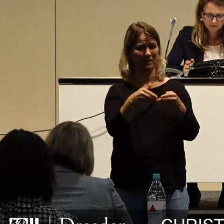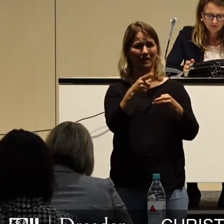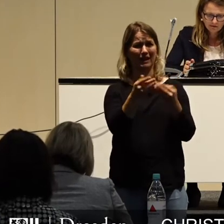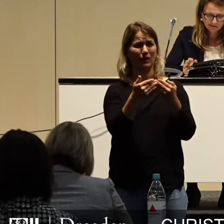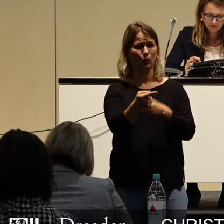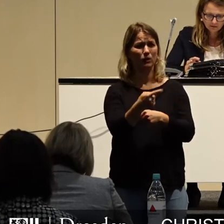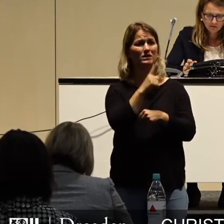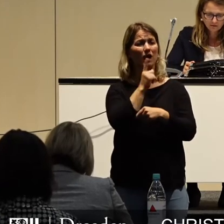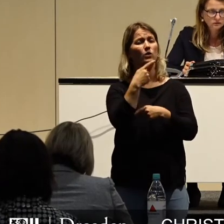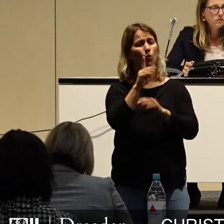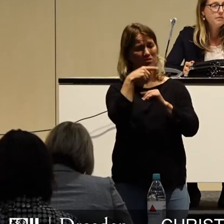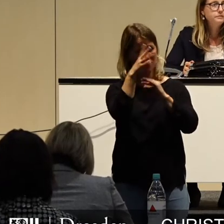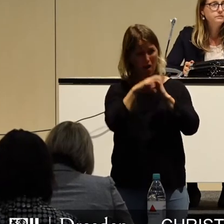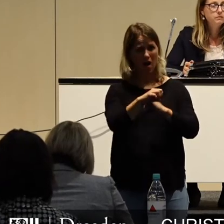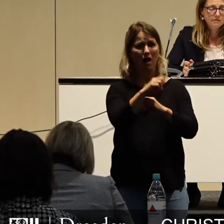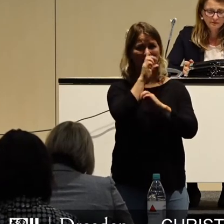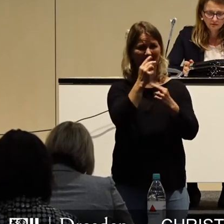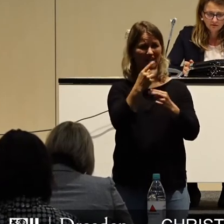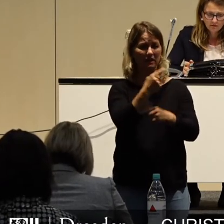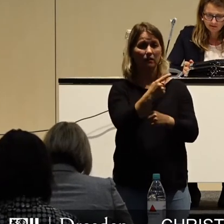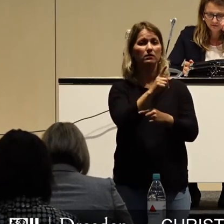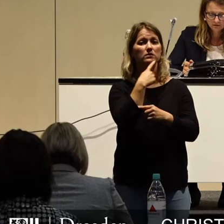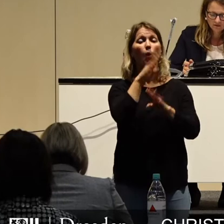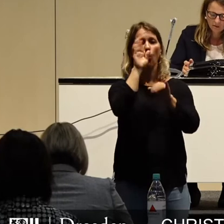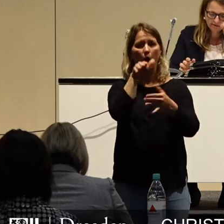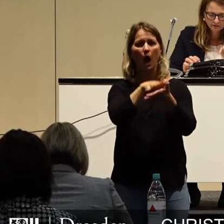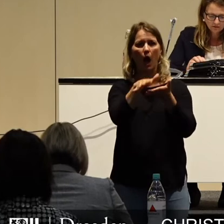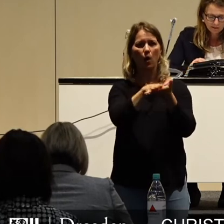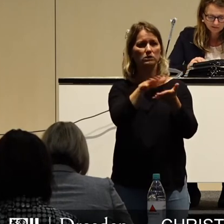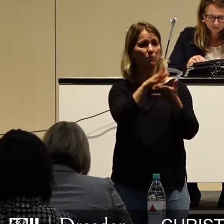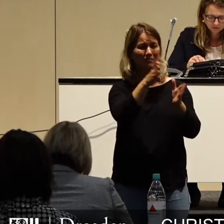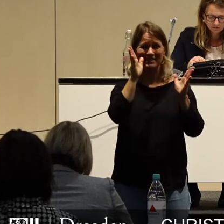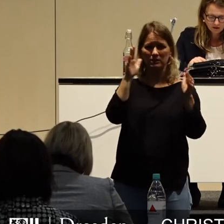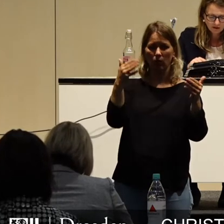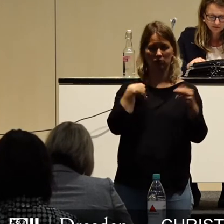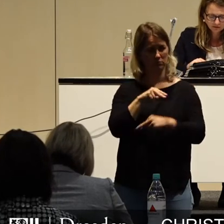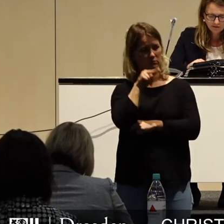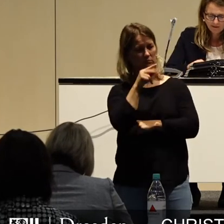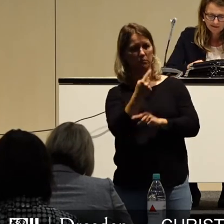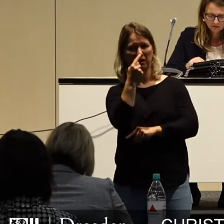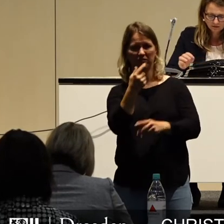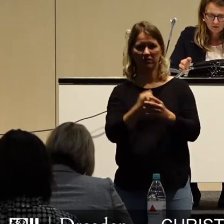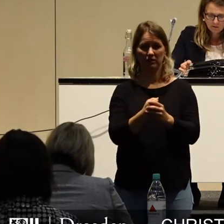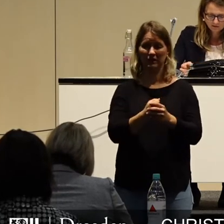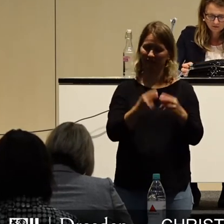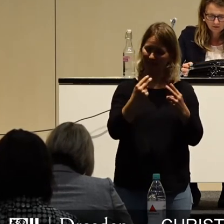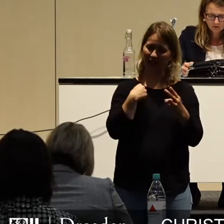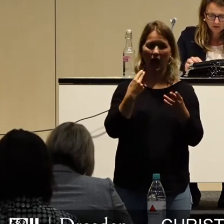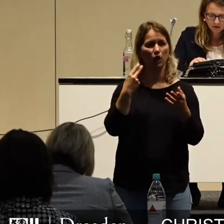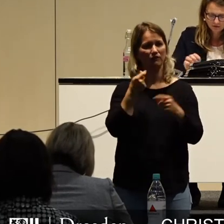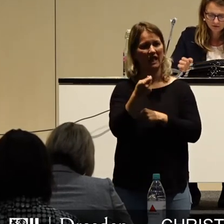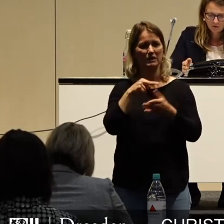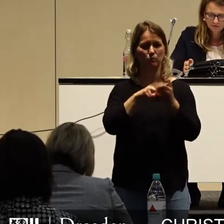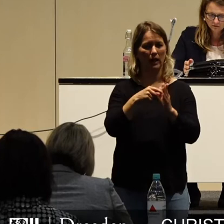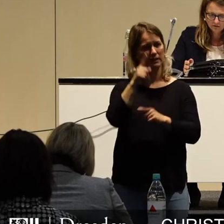Nachhaltigkeit ein weiter so bei den Ausgaben propagieren, irritiert dann doch sehr. Auch finanzpolitisch gilt Nachhaltigkeit. Das